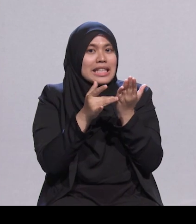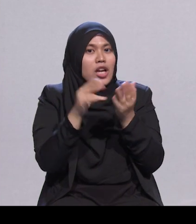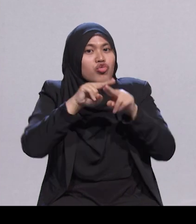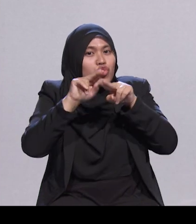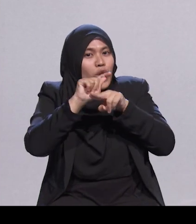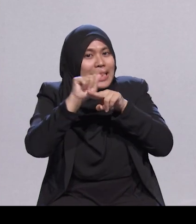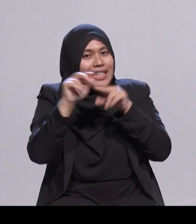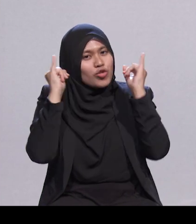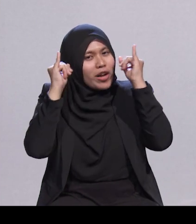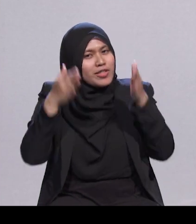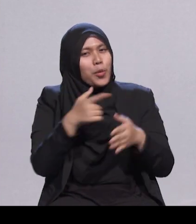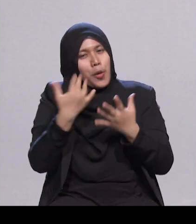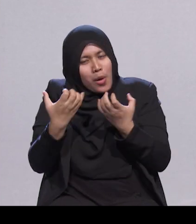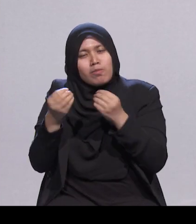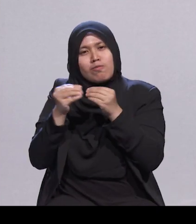kejayaan seperti kisah Izwandi Wanha.